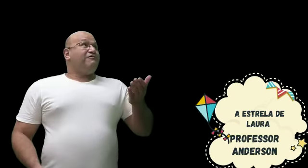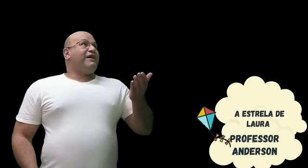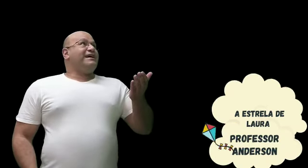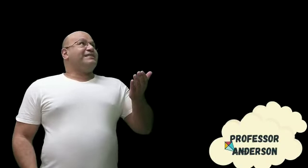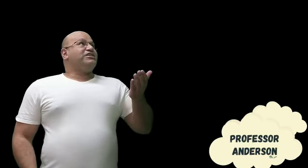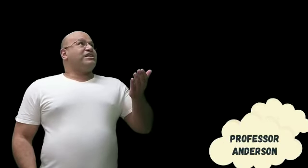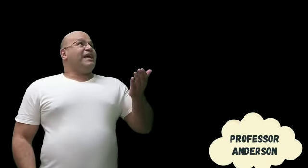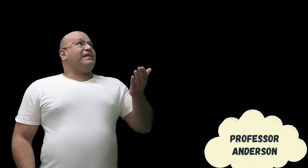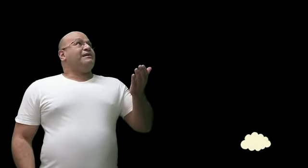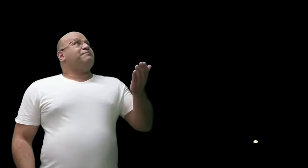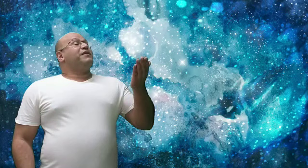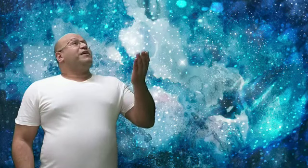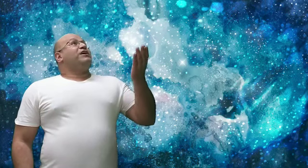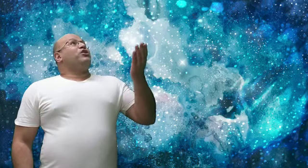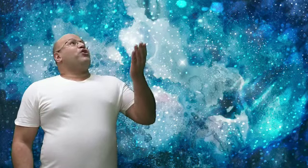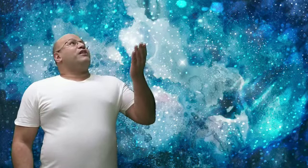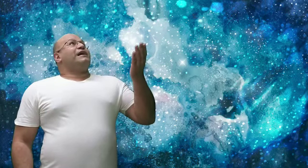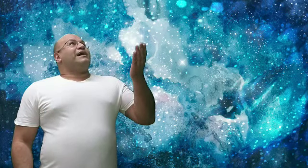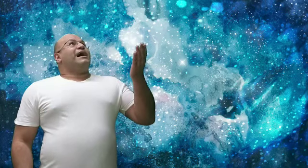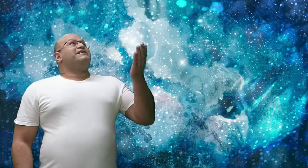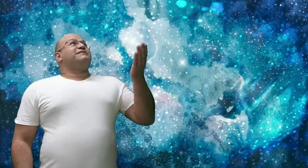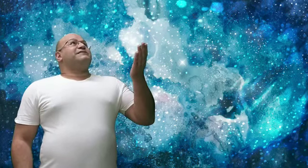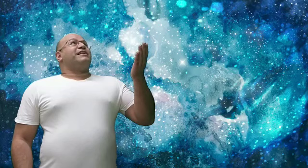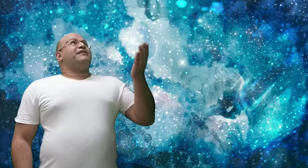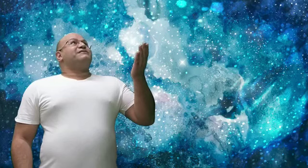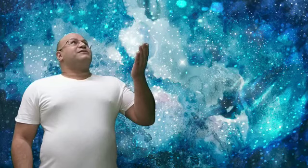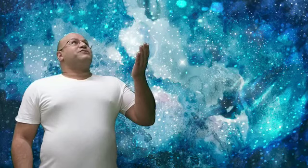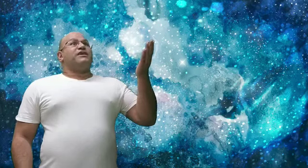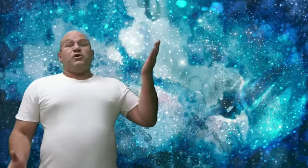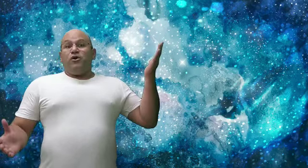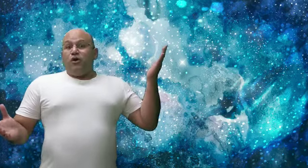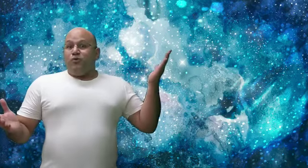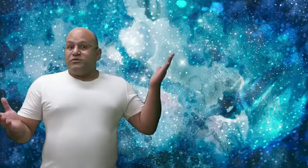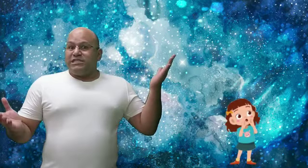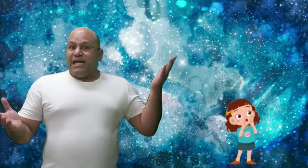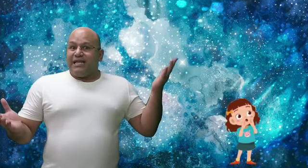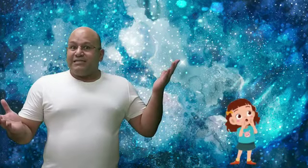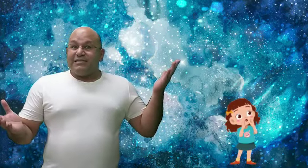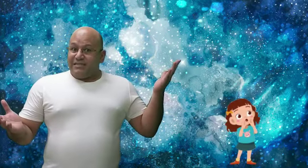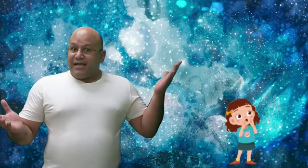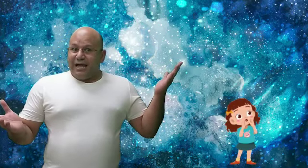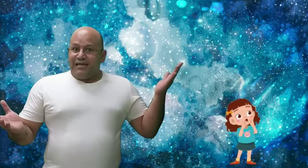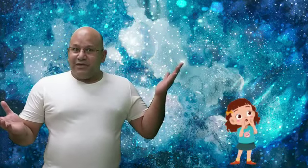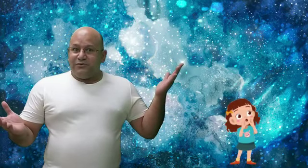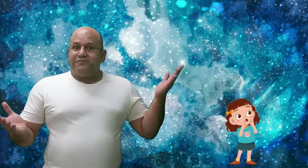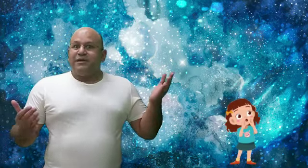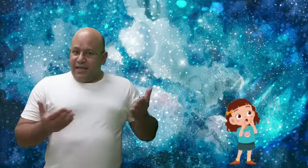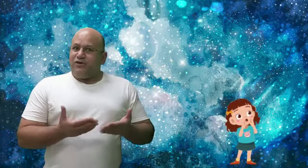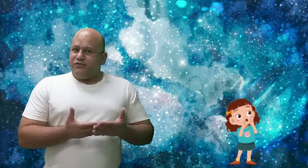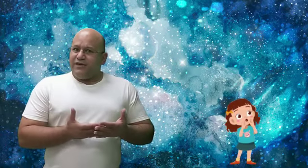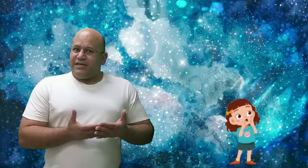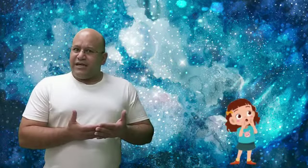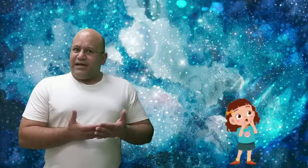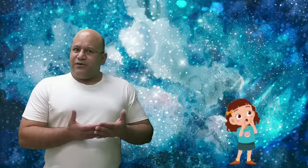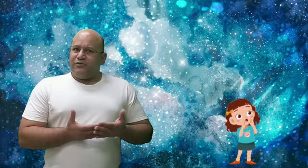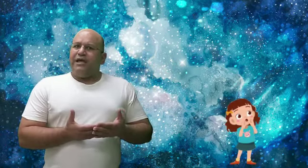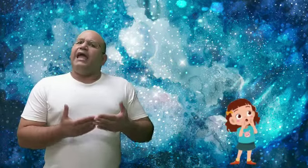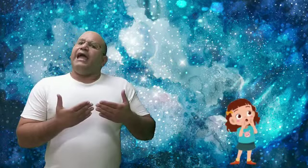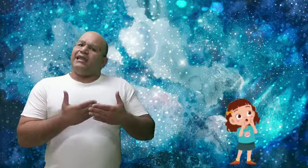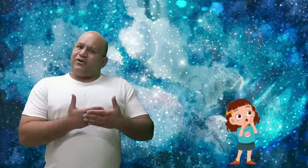vai até a janela e olha as estrelas lá no céu. Um dia ela disse, caiu, eu vi que caiu. Ela